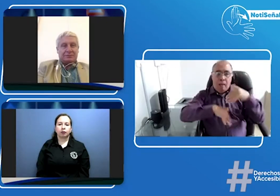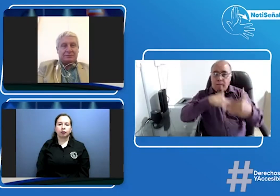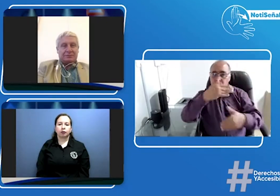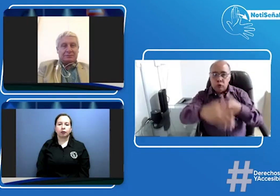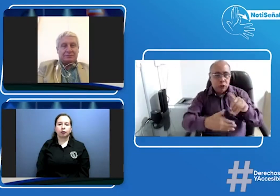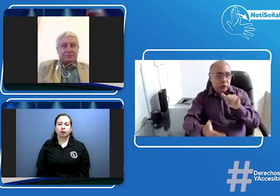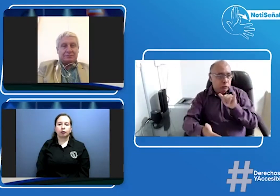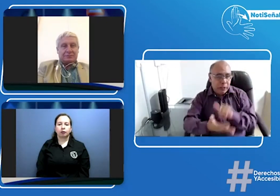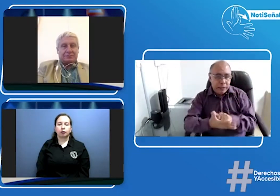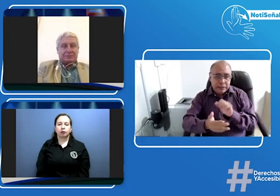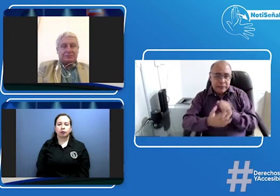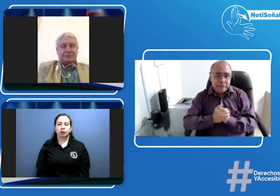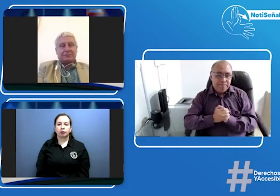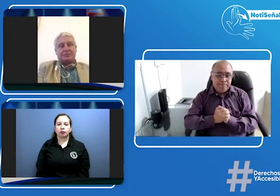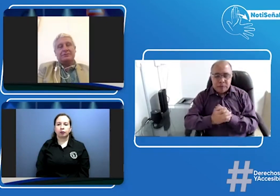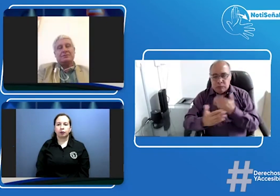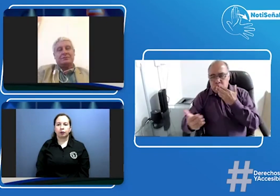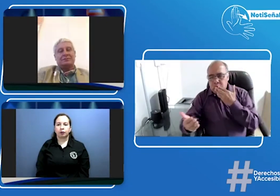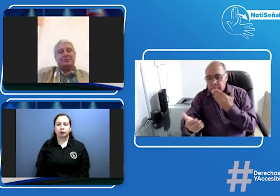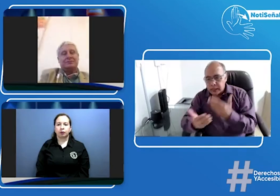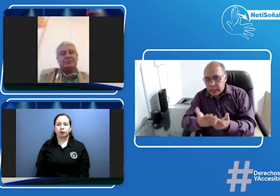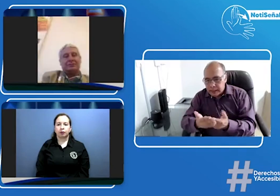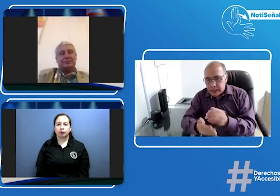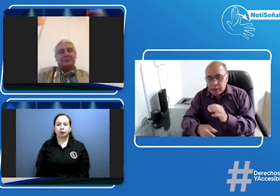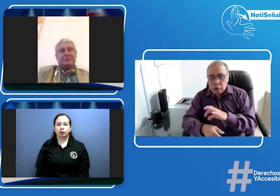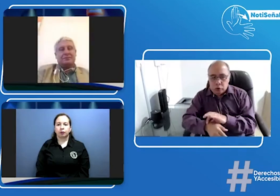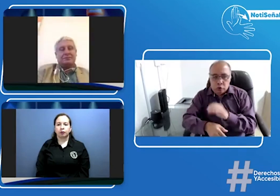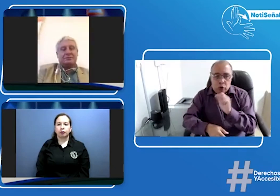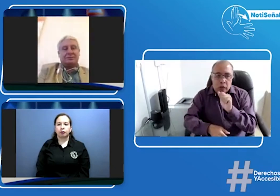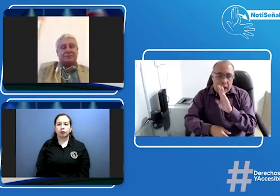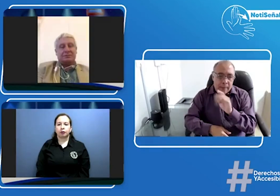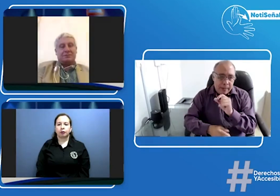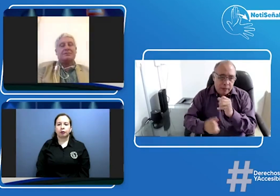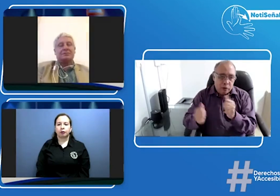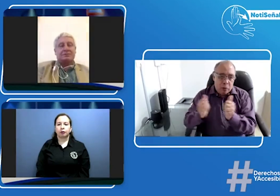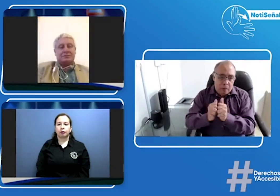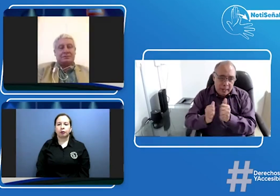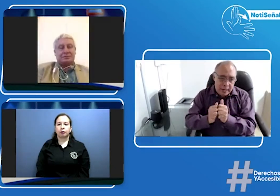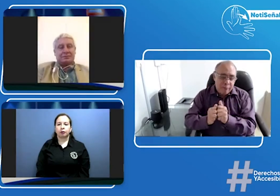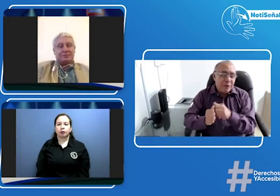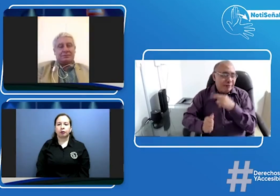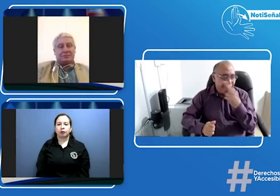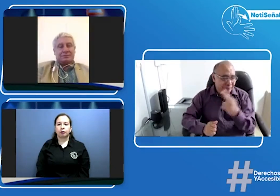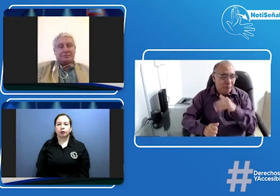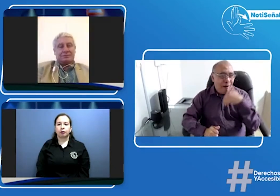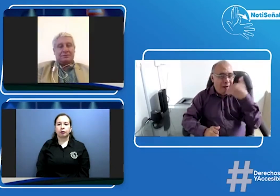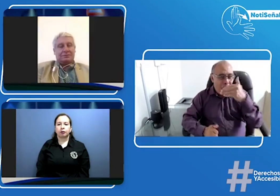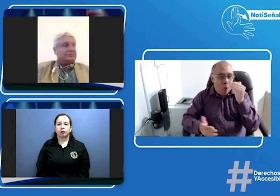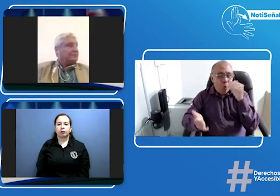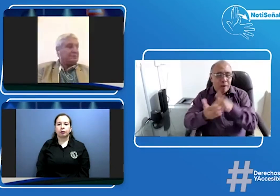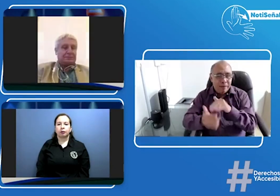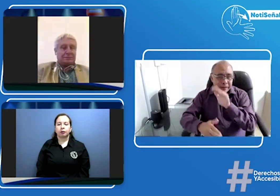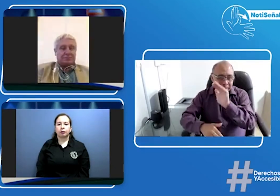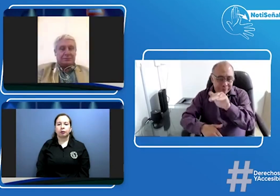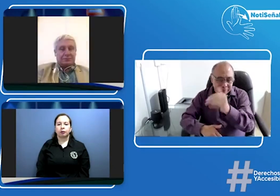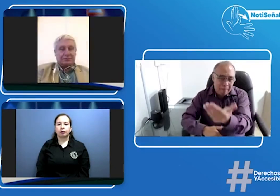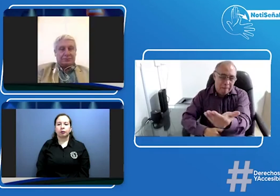¿no? porque todos tienen razón es que hay muchas confusiones muchas trabas en el asunto así que nuevamente